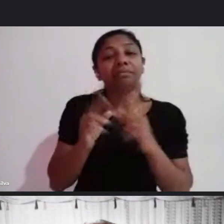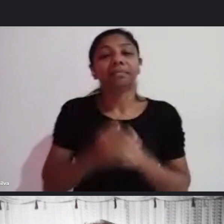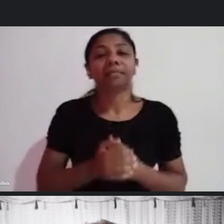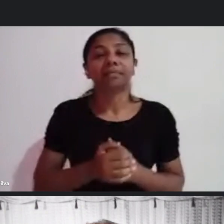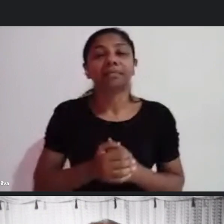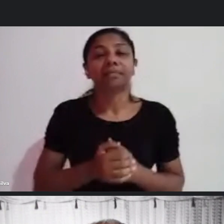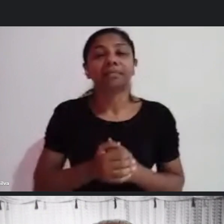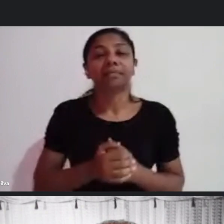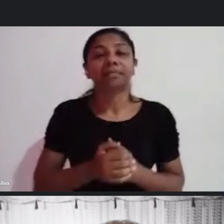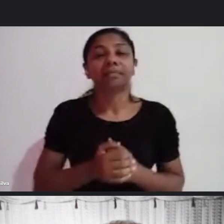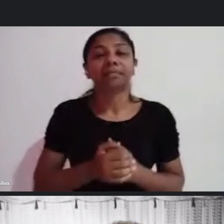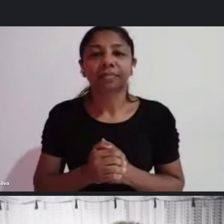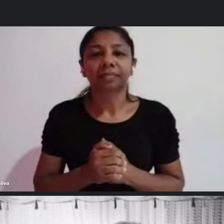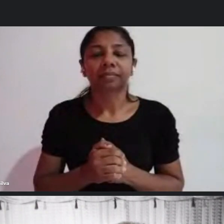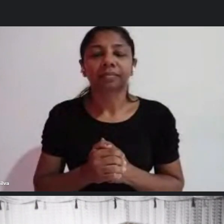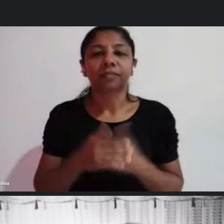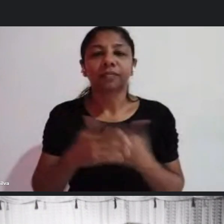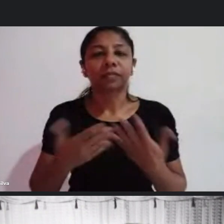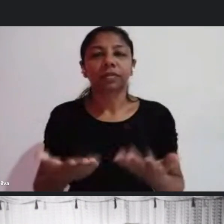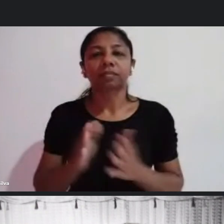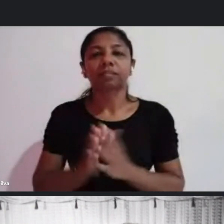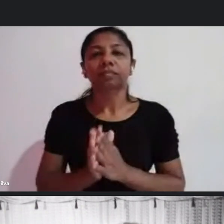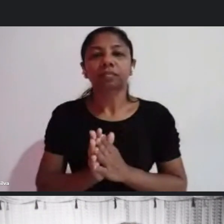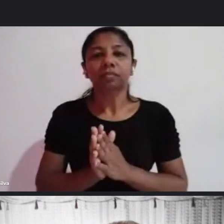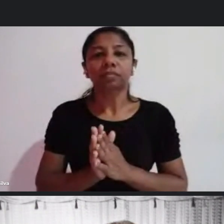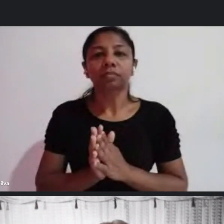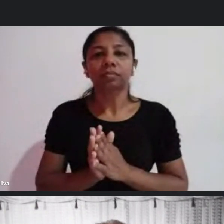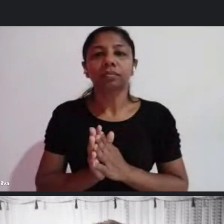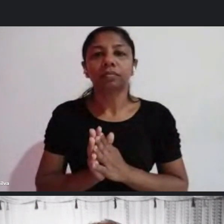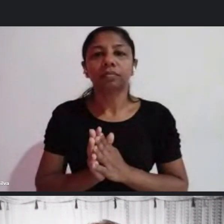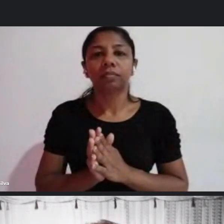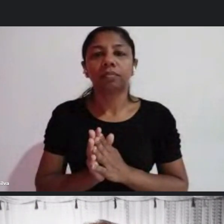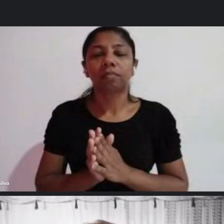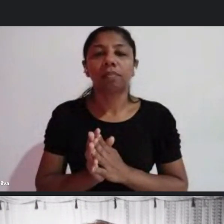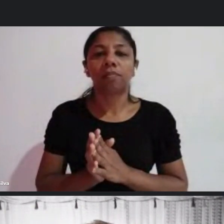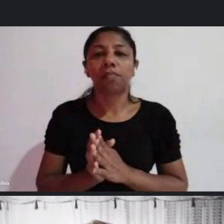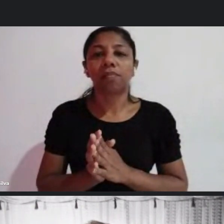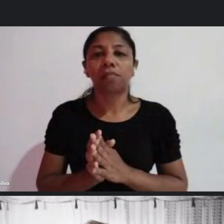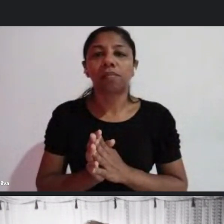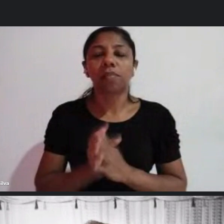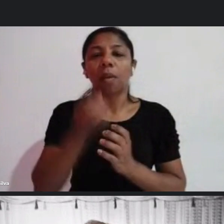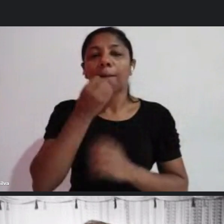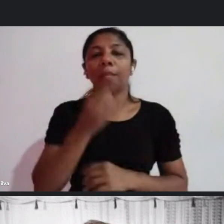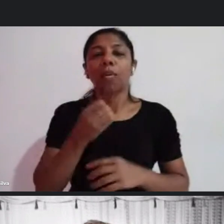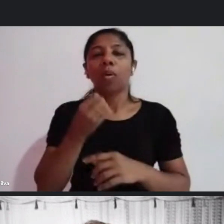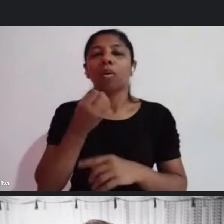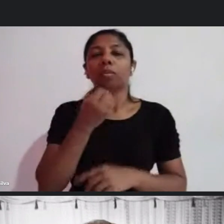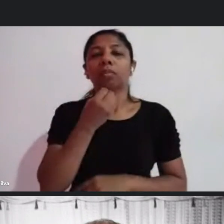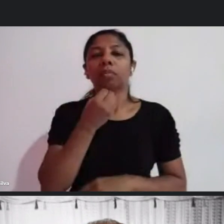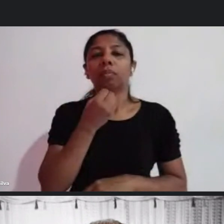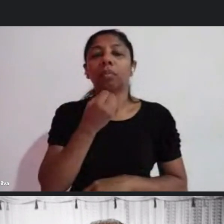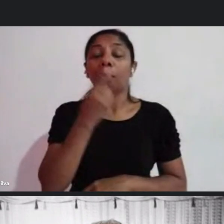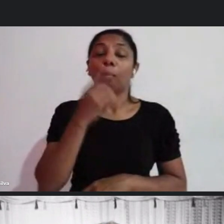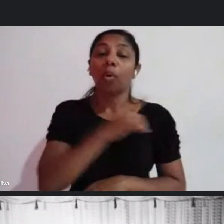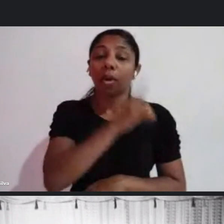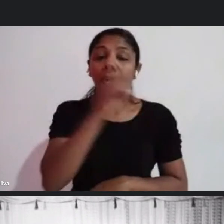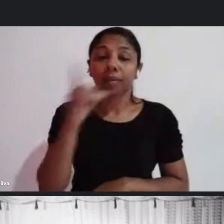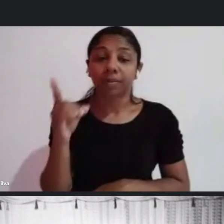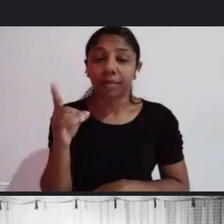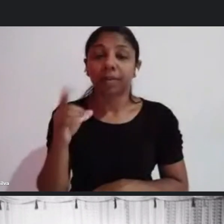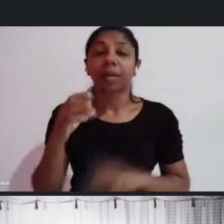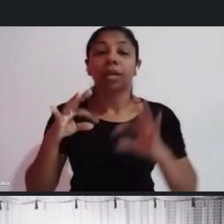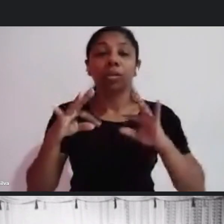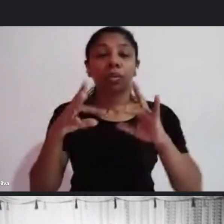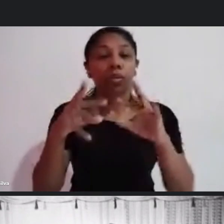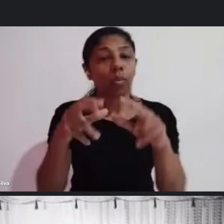Enfim, minha audiodescrição é essa. Boa tarde a todos, bom dia a todos, todas e